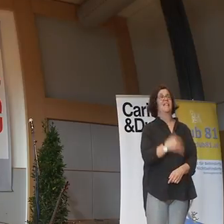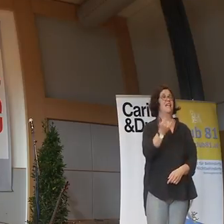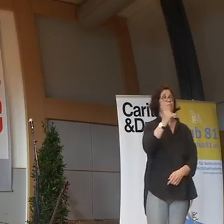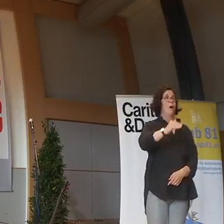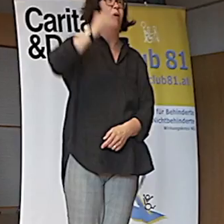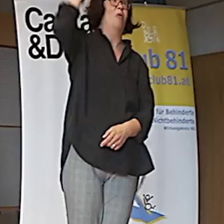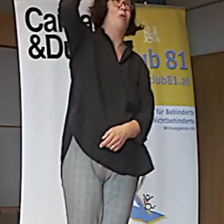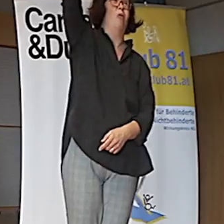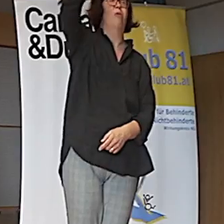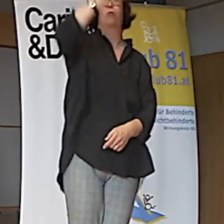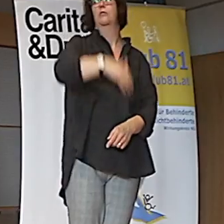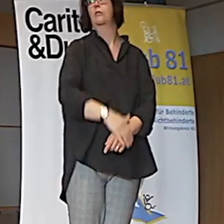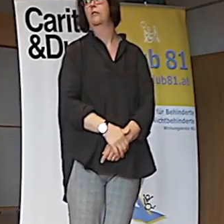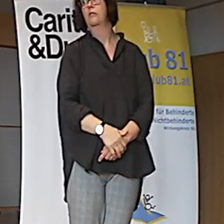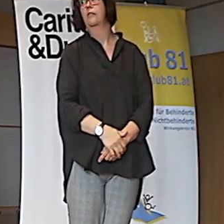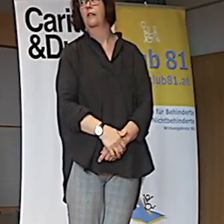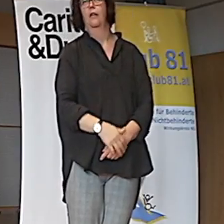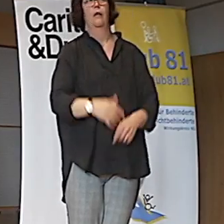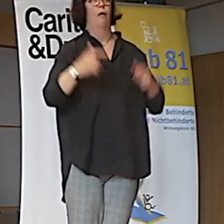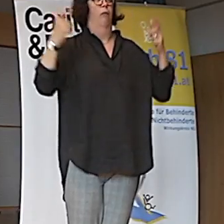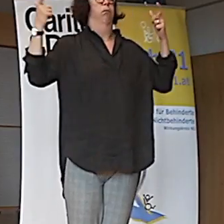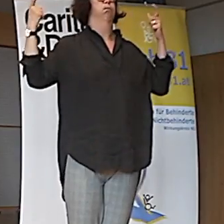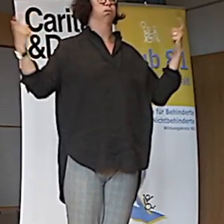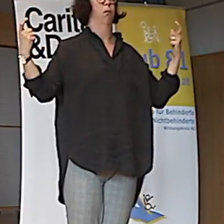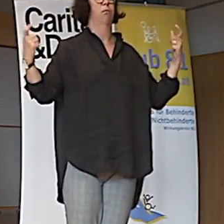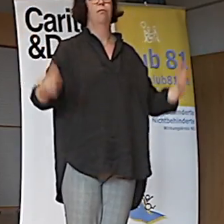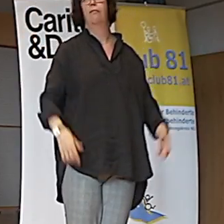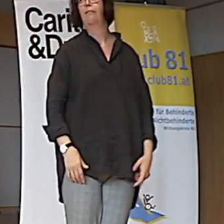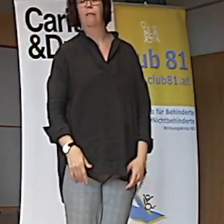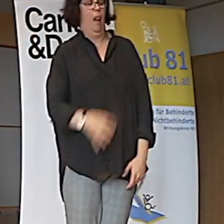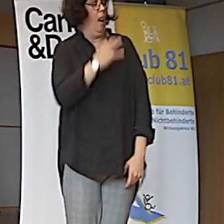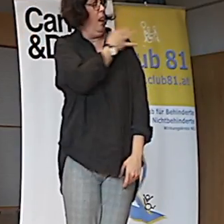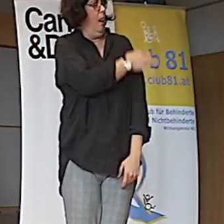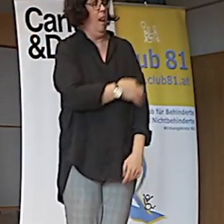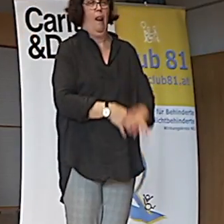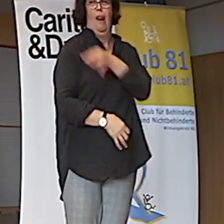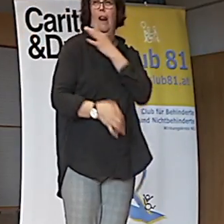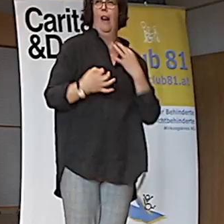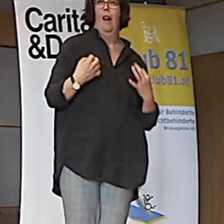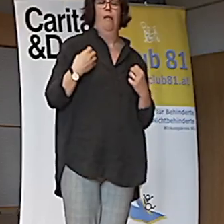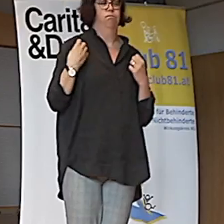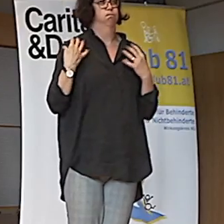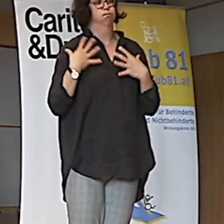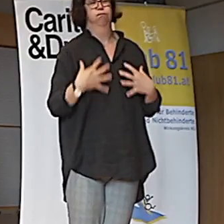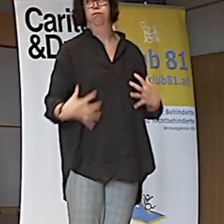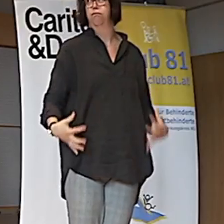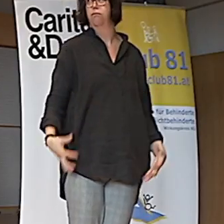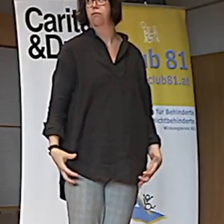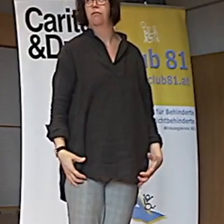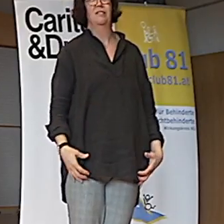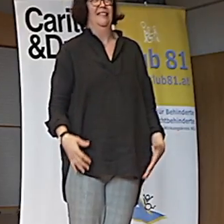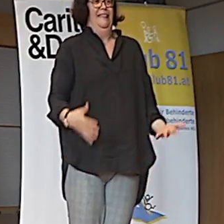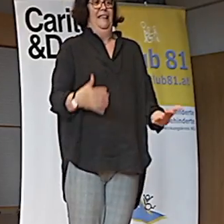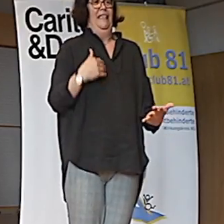größte, breitschulterigste, am ärgsten detonierteste Typ, den ich auf war. In der